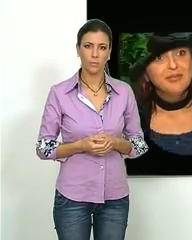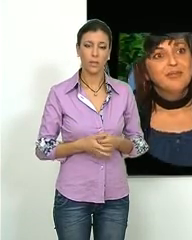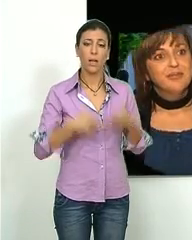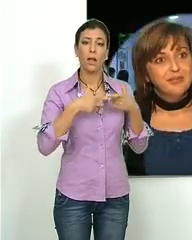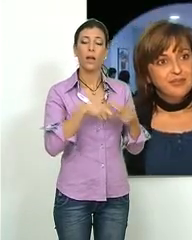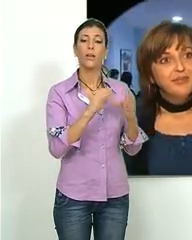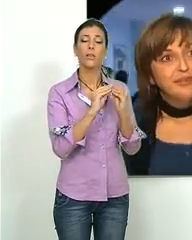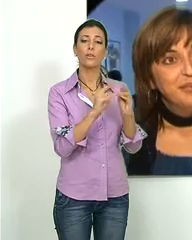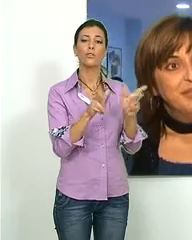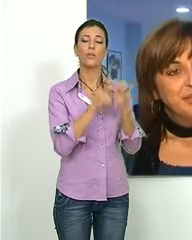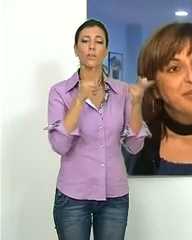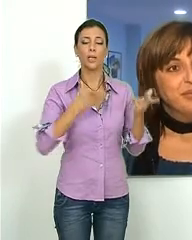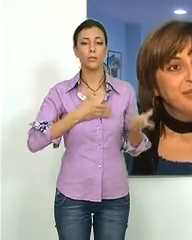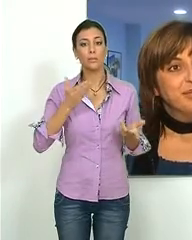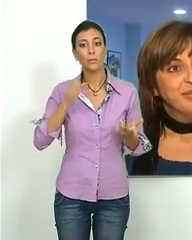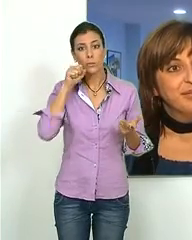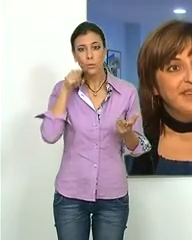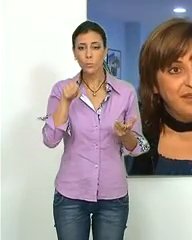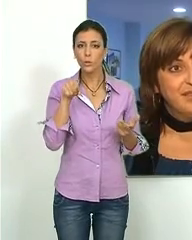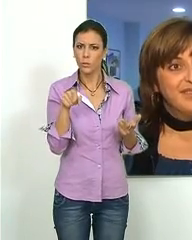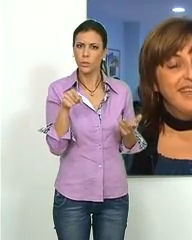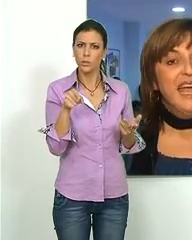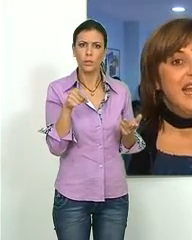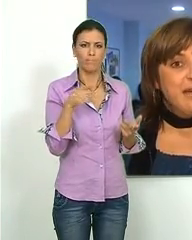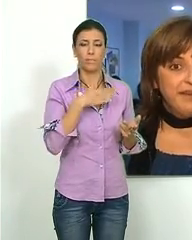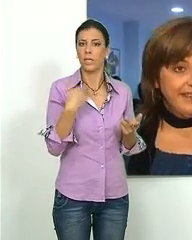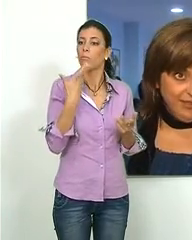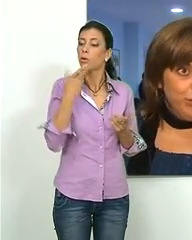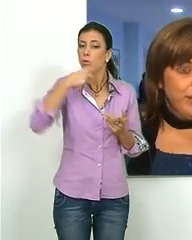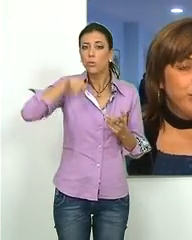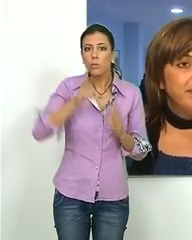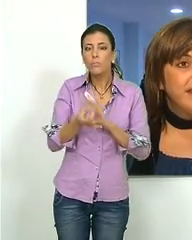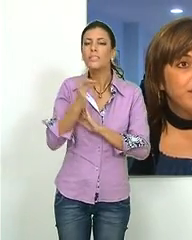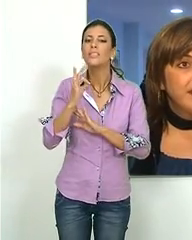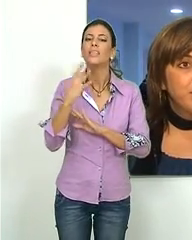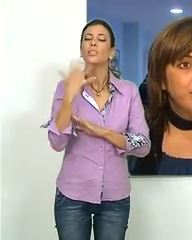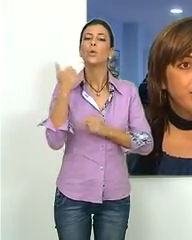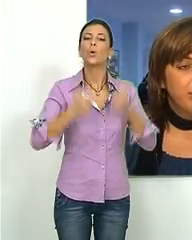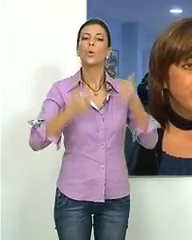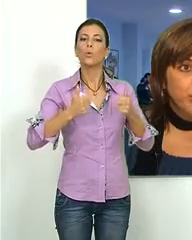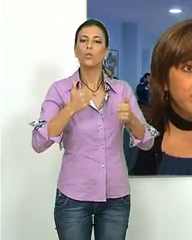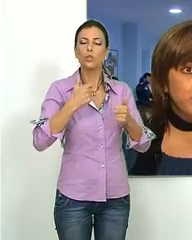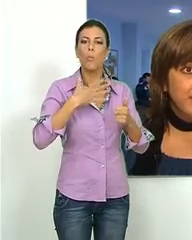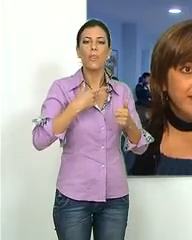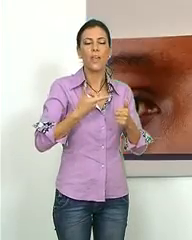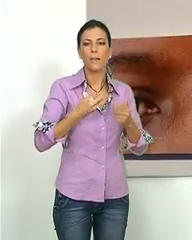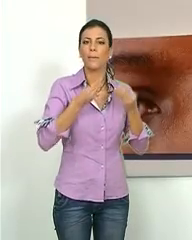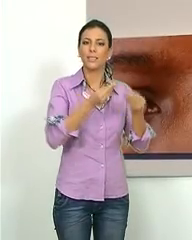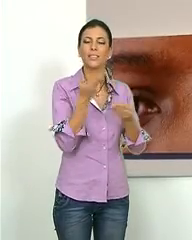El Área de Acción Social del Ayuntamiento de Motril recogerá trabajos al quinto concurso fotográfico denominado